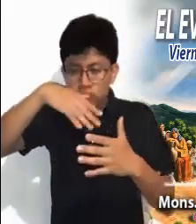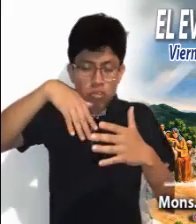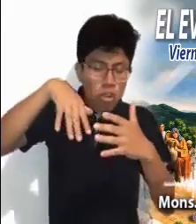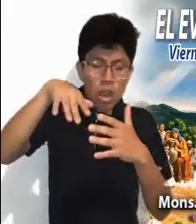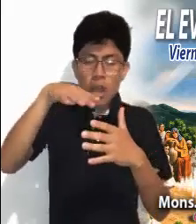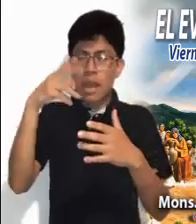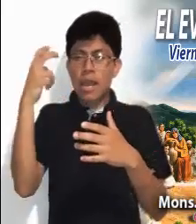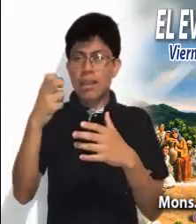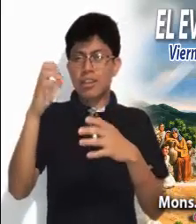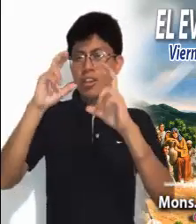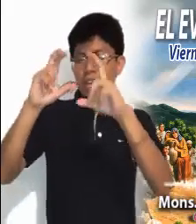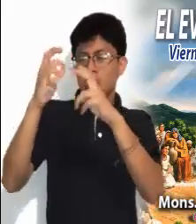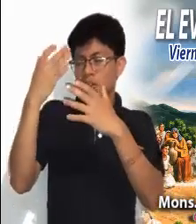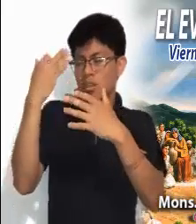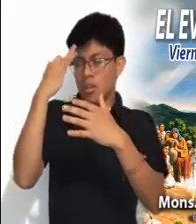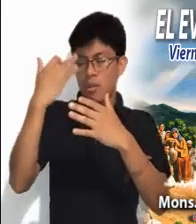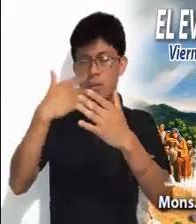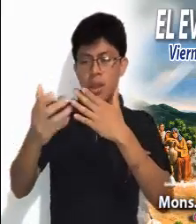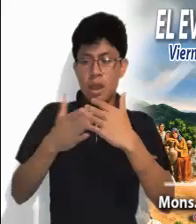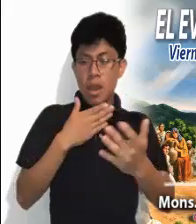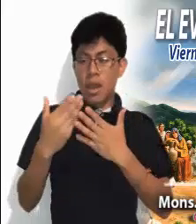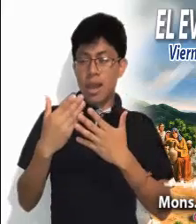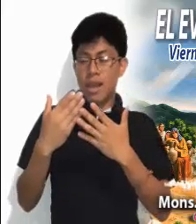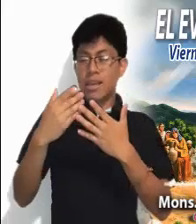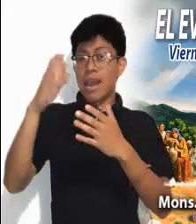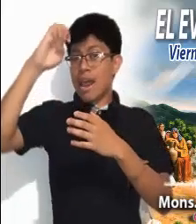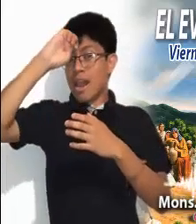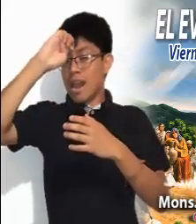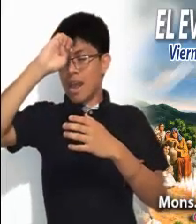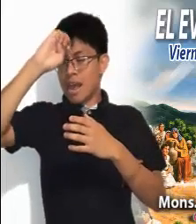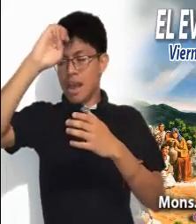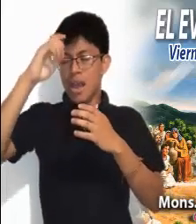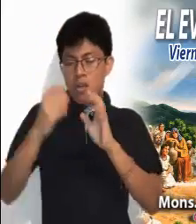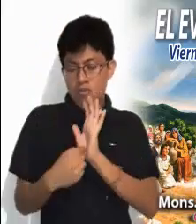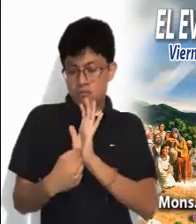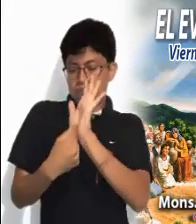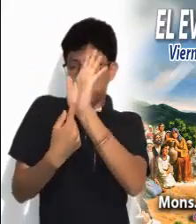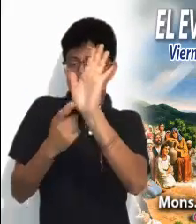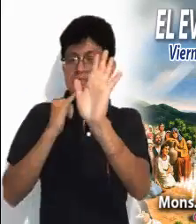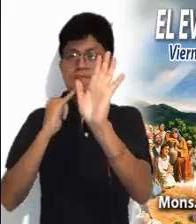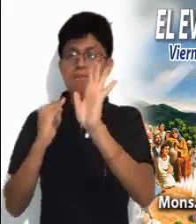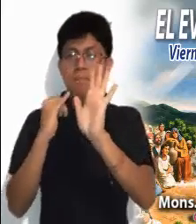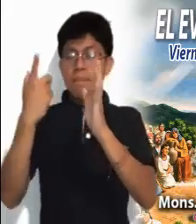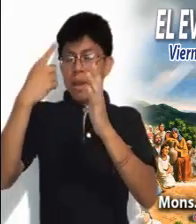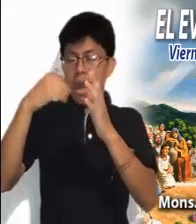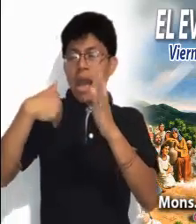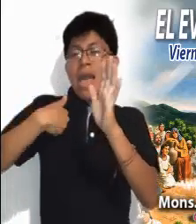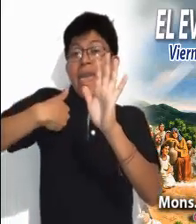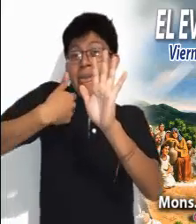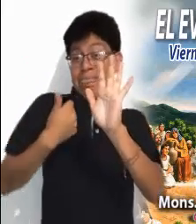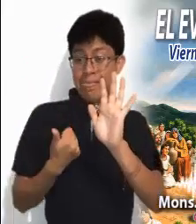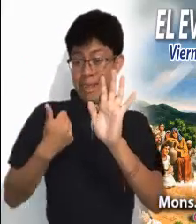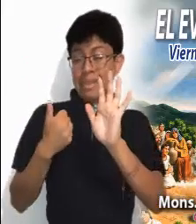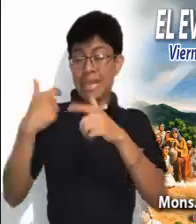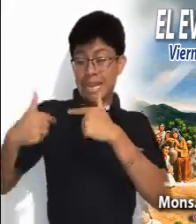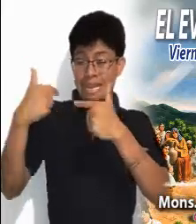signos de los tiempos e interpretarlos a la luz del Evangelio, de tal forma que cada generación pueda